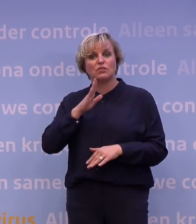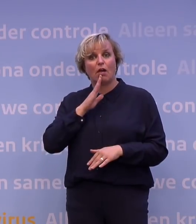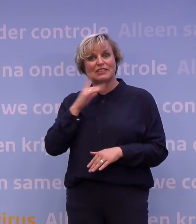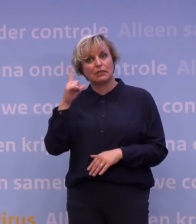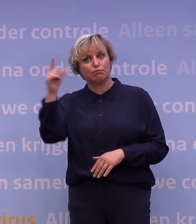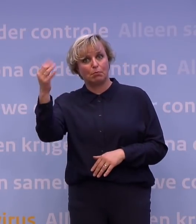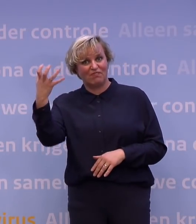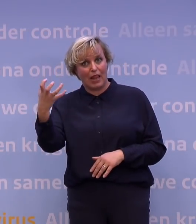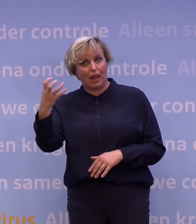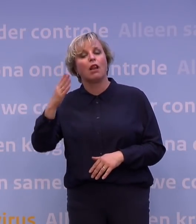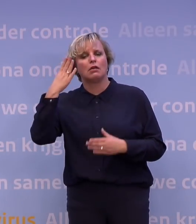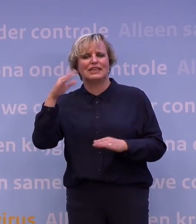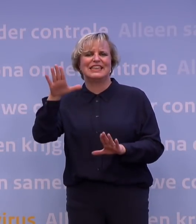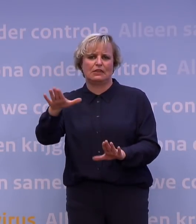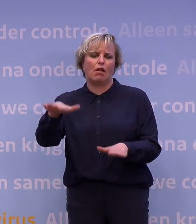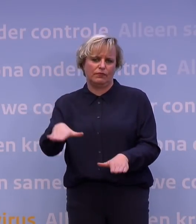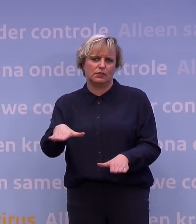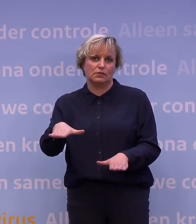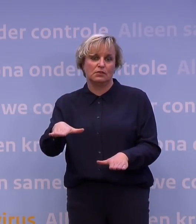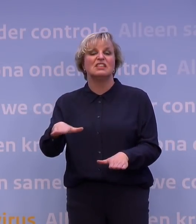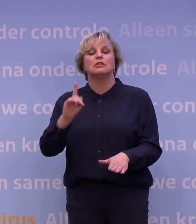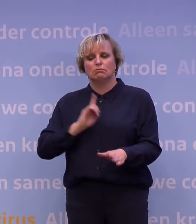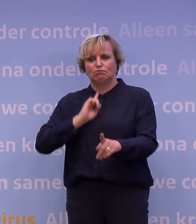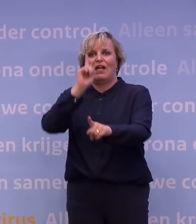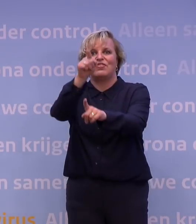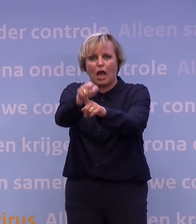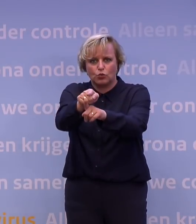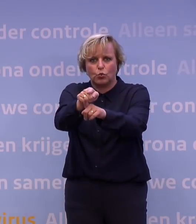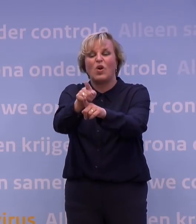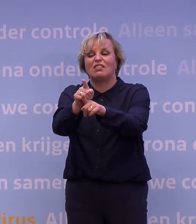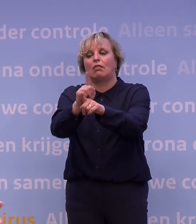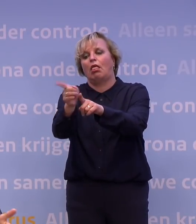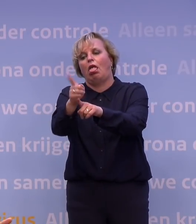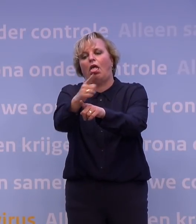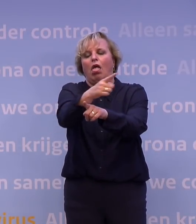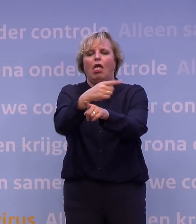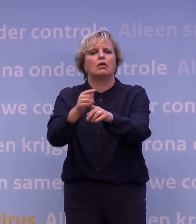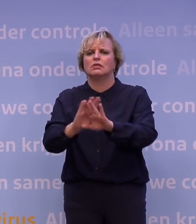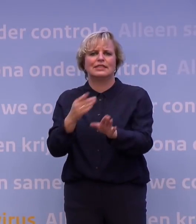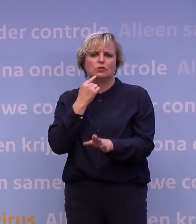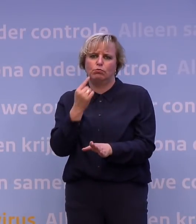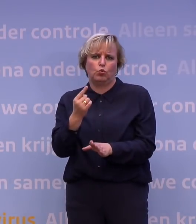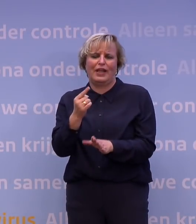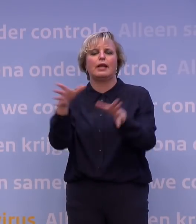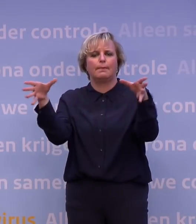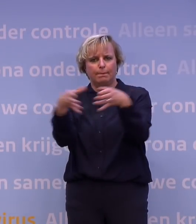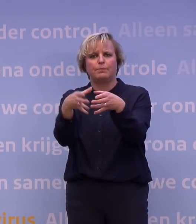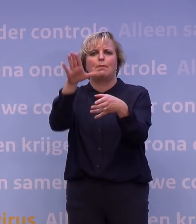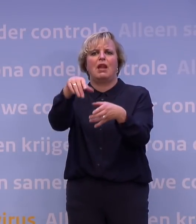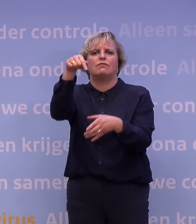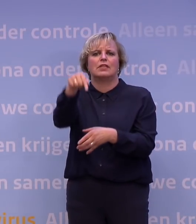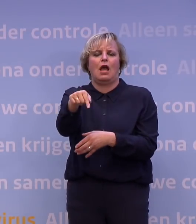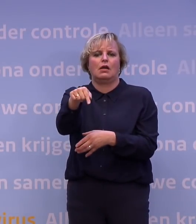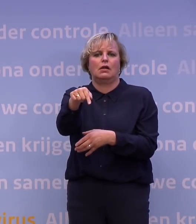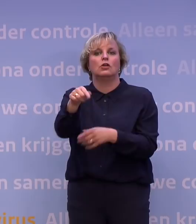in eigen land, als je dat doet, maar dan ga je naar je adres en dan ga je niet daar funshoppen of andere dingen doen. Ook dan geldt op die plek een